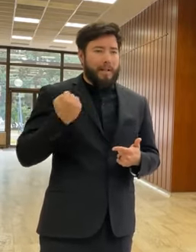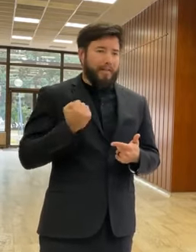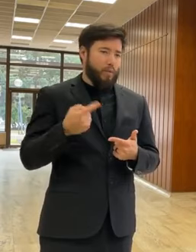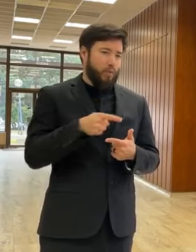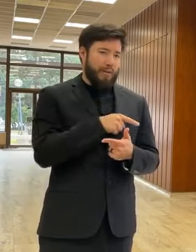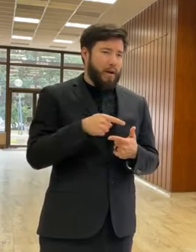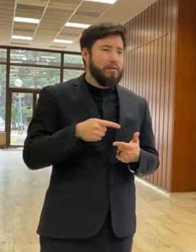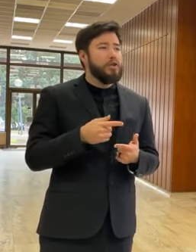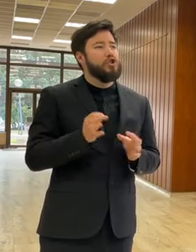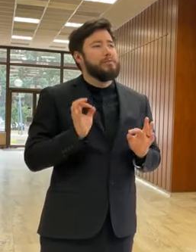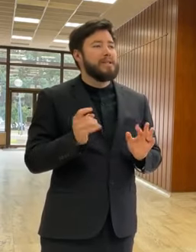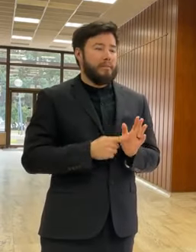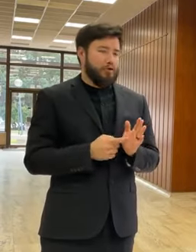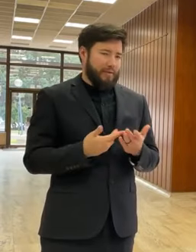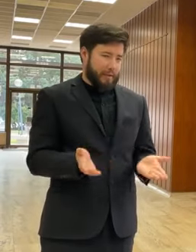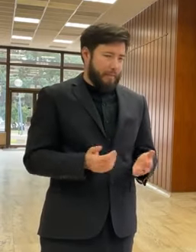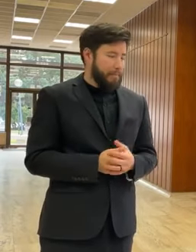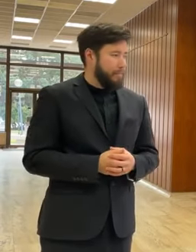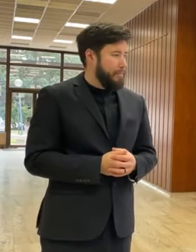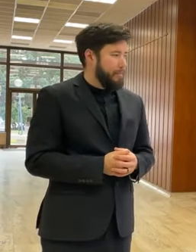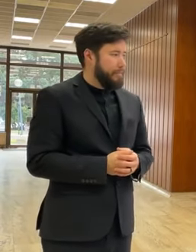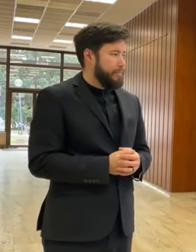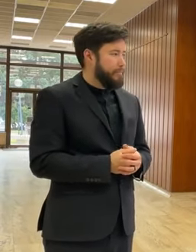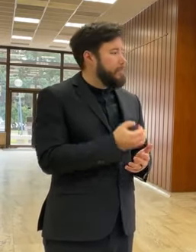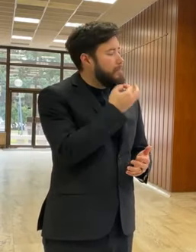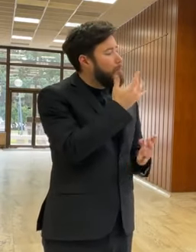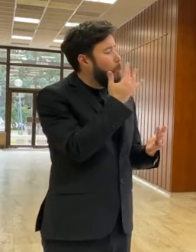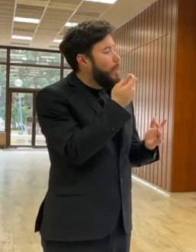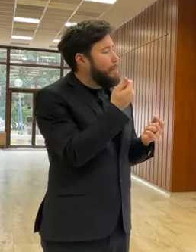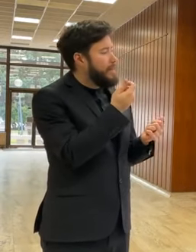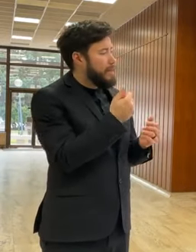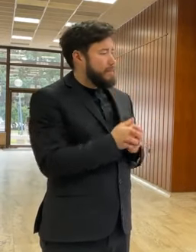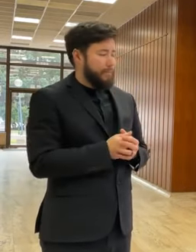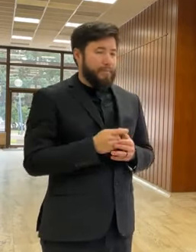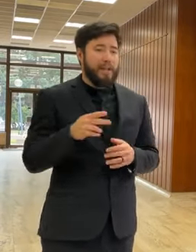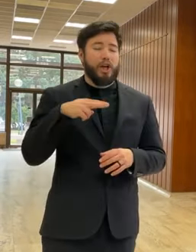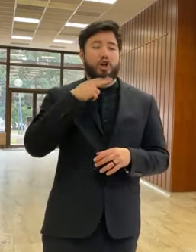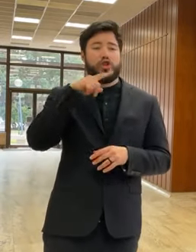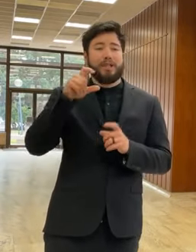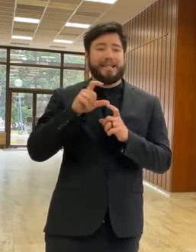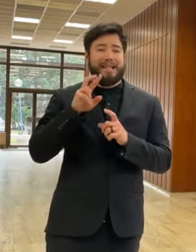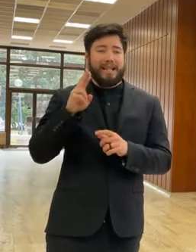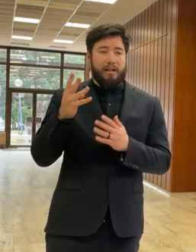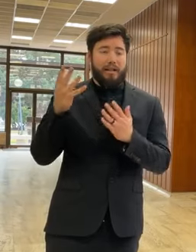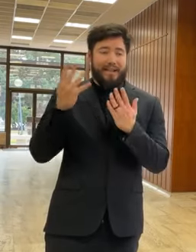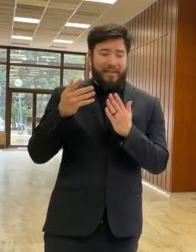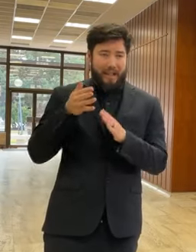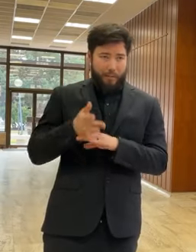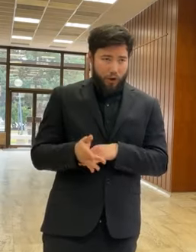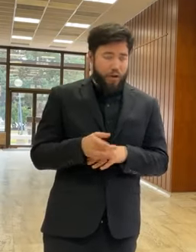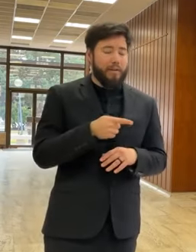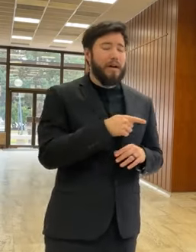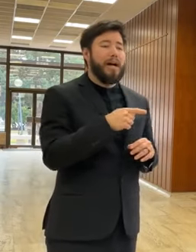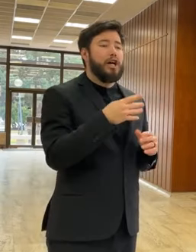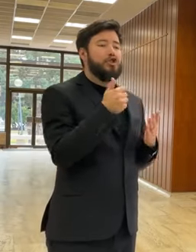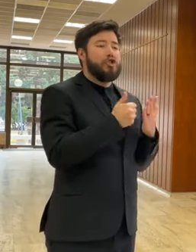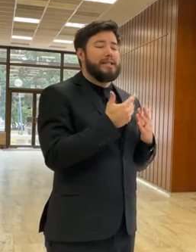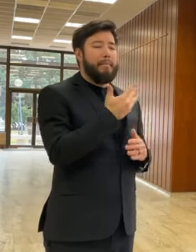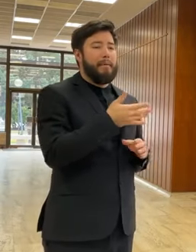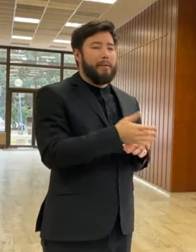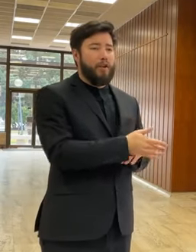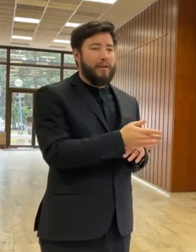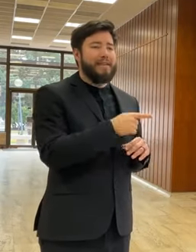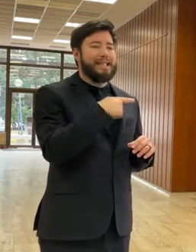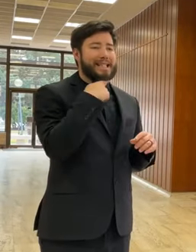nepožadujeme. A koľko je to peniazy? Je to 90 miliónov pre ŽSR a 65 miliónov pre Železnice spoločnú